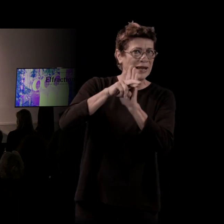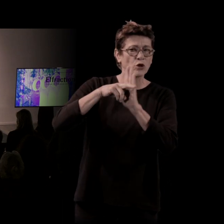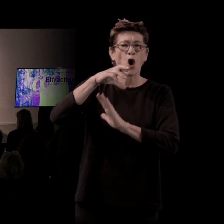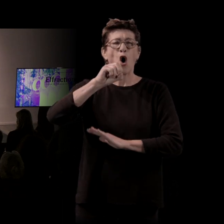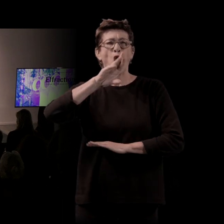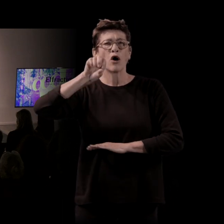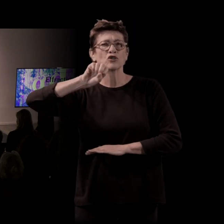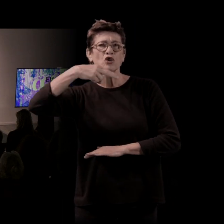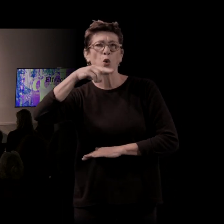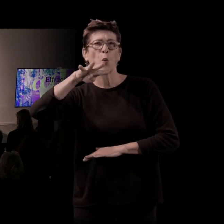contre-plongées.